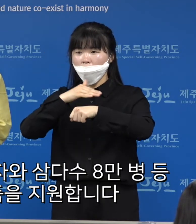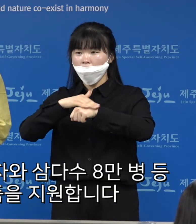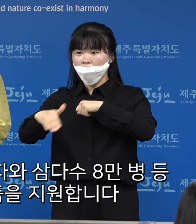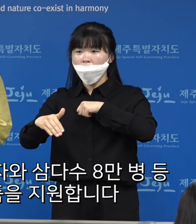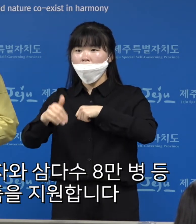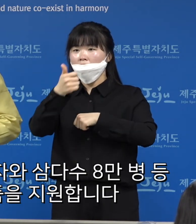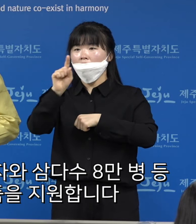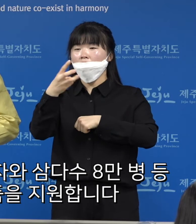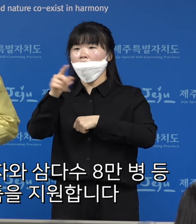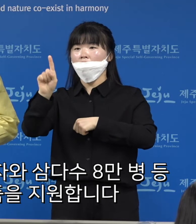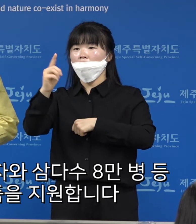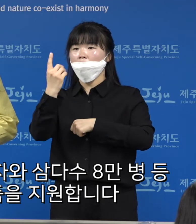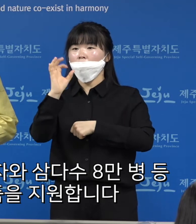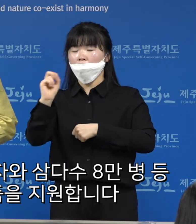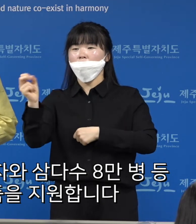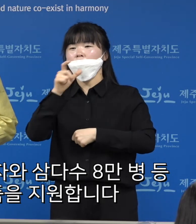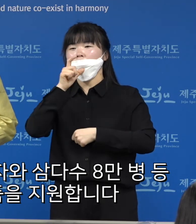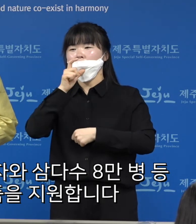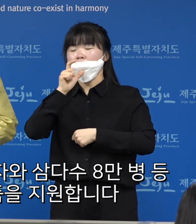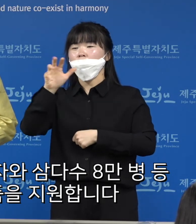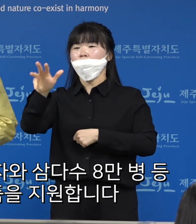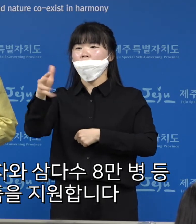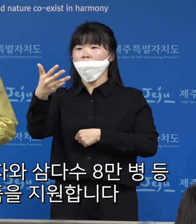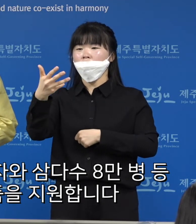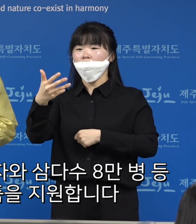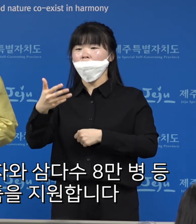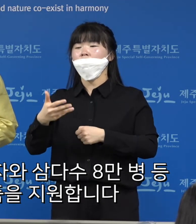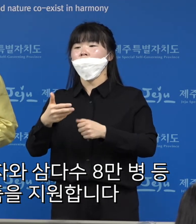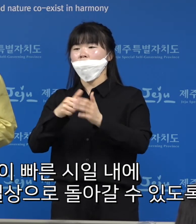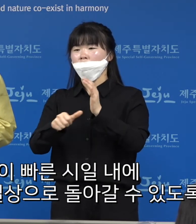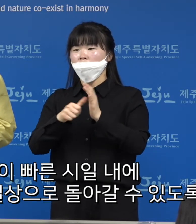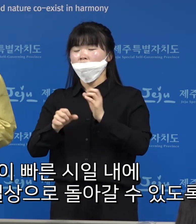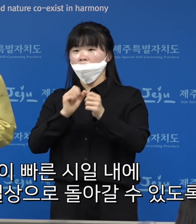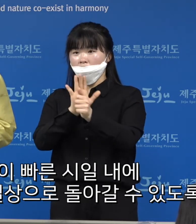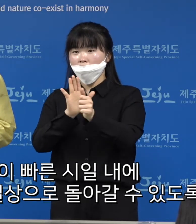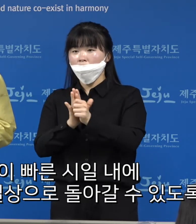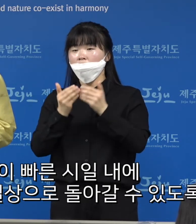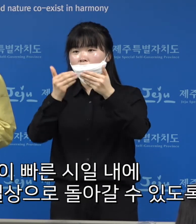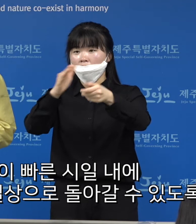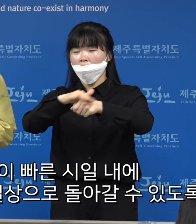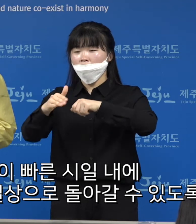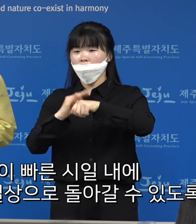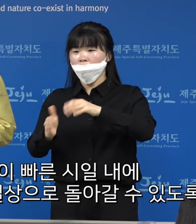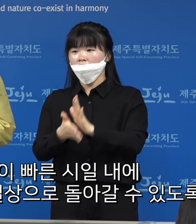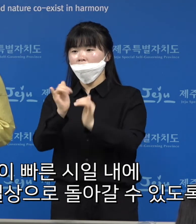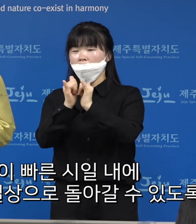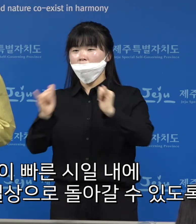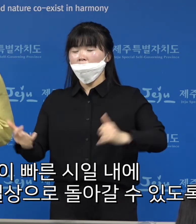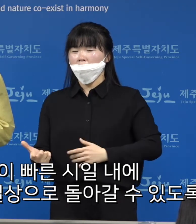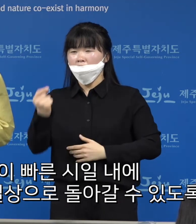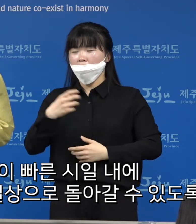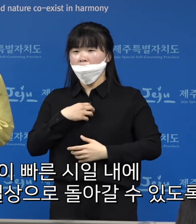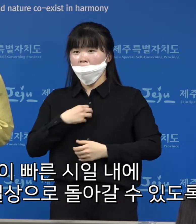한라봉 800상자와 3다수 8만등 등 구호품을 지원합니다. 대구 시민들이 빠른 시일 내에 위기를